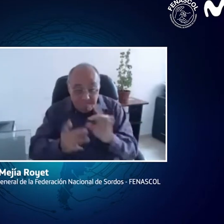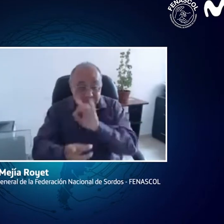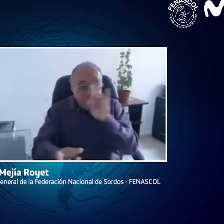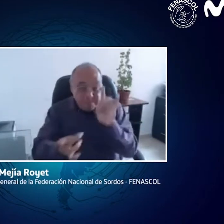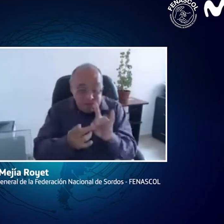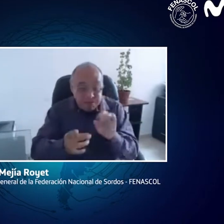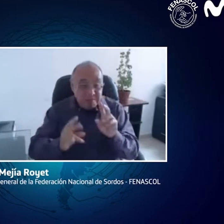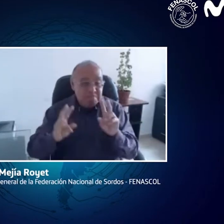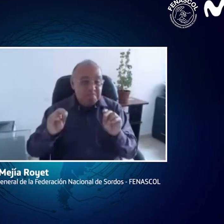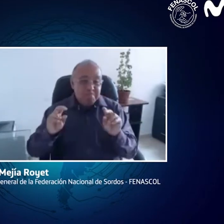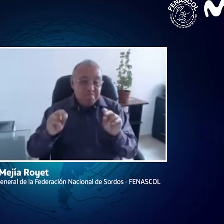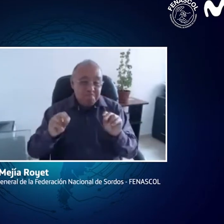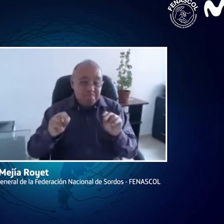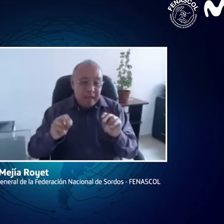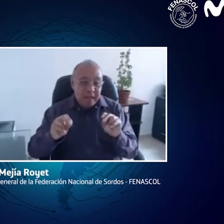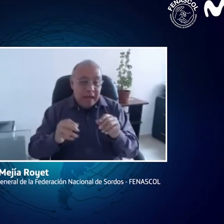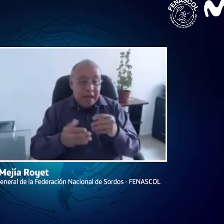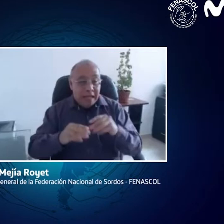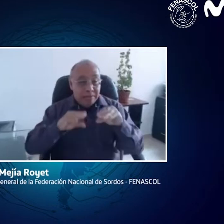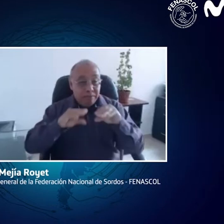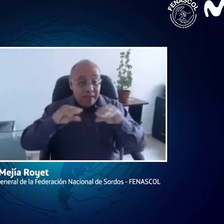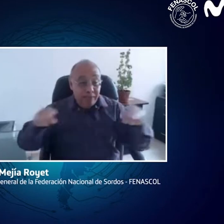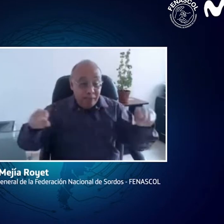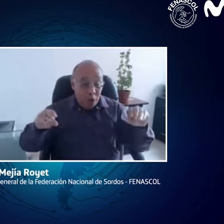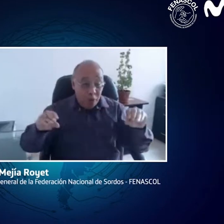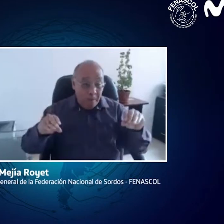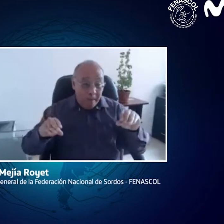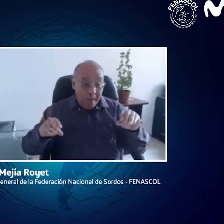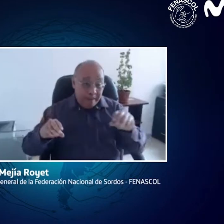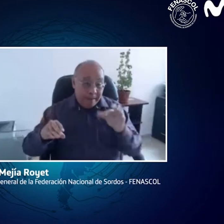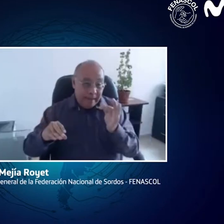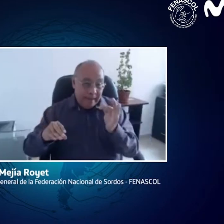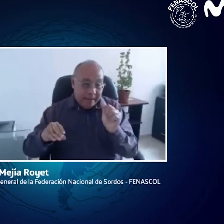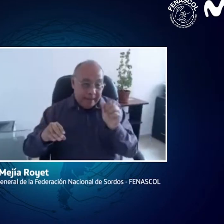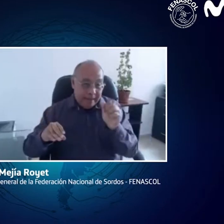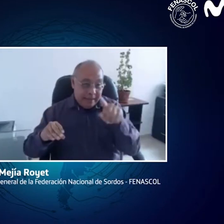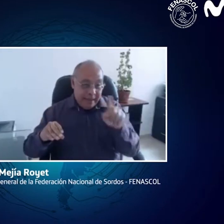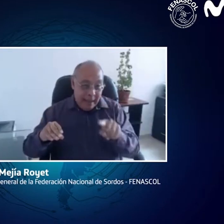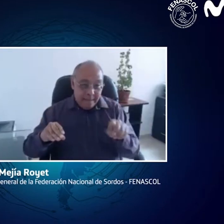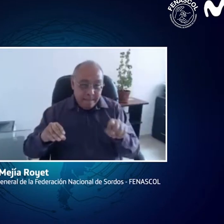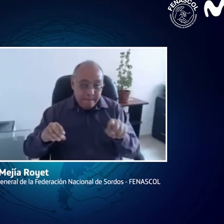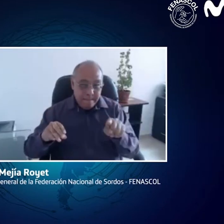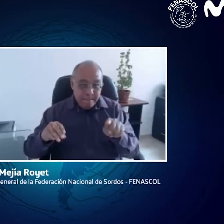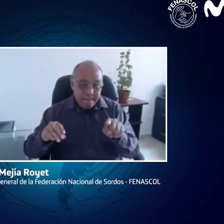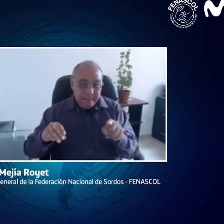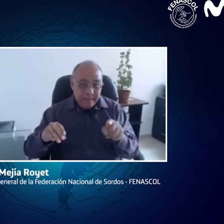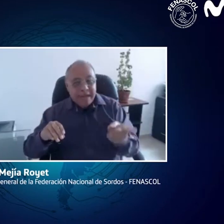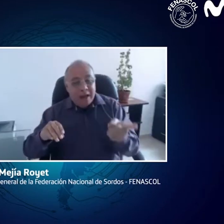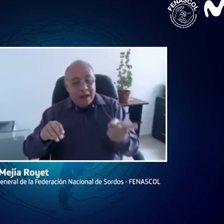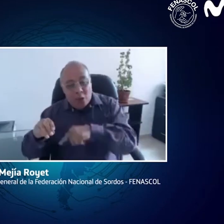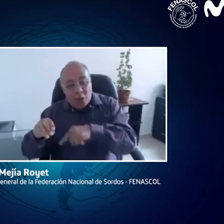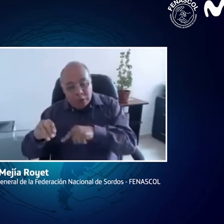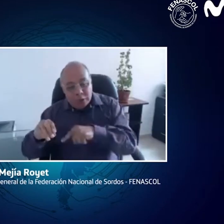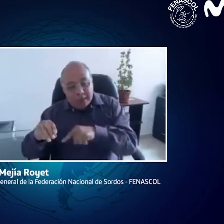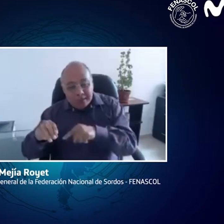por eso puedo participar en este tipo de espacios con la accesibilidad adecuada.